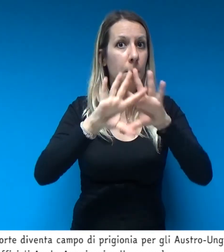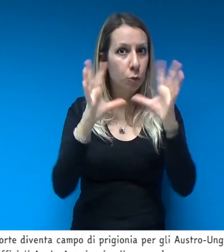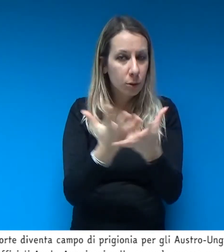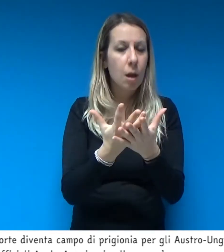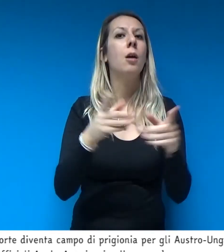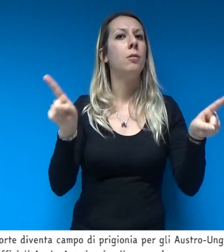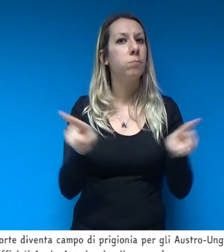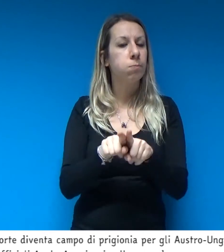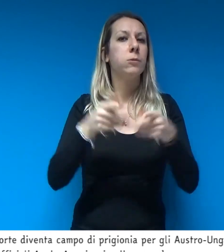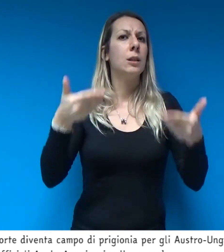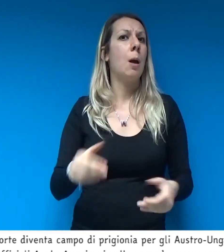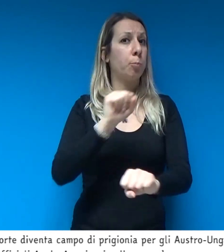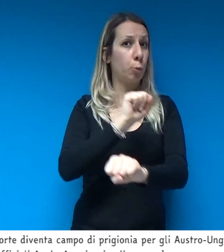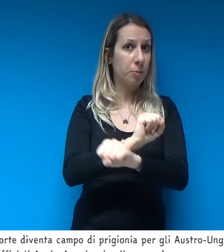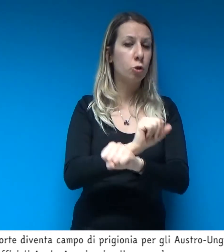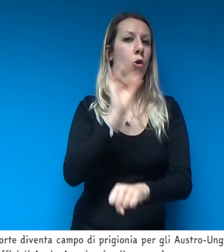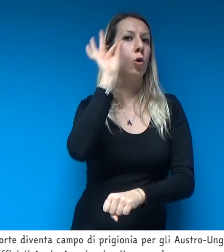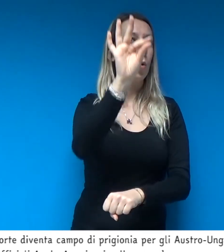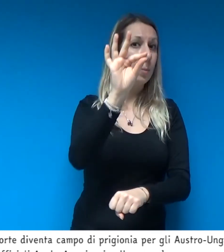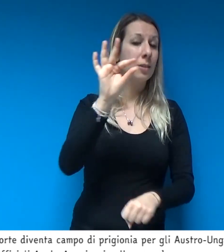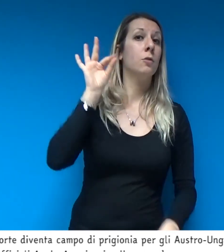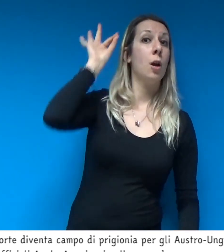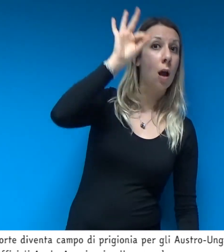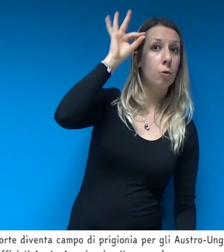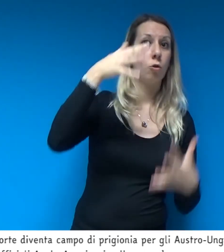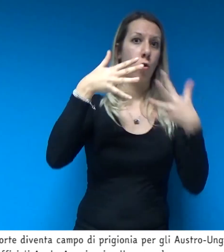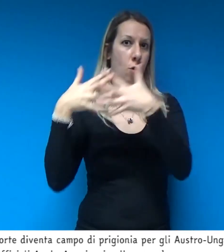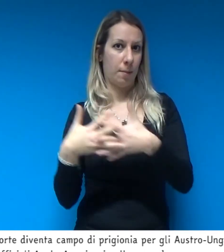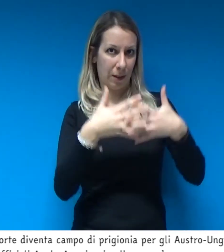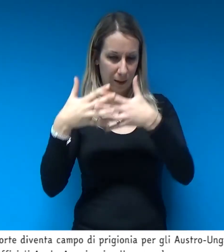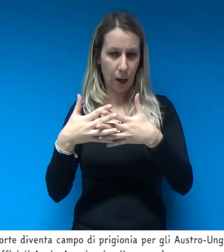e per gli ufficiali anglo-americani nella seconda guerra mondiale.